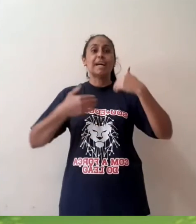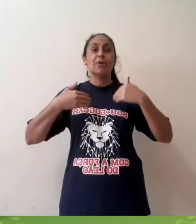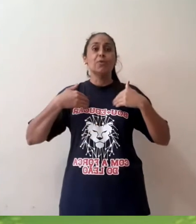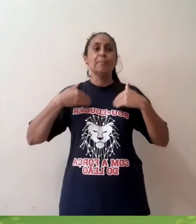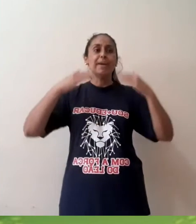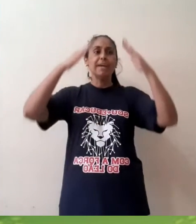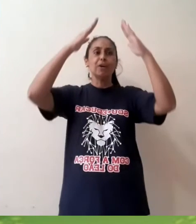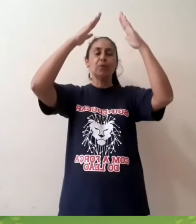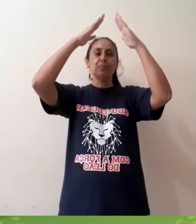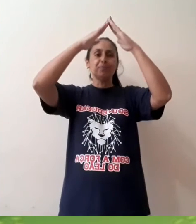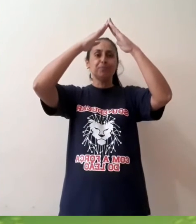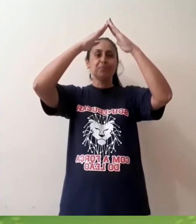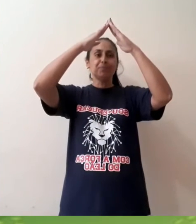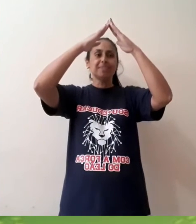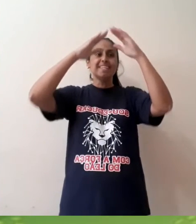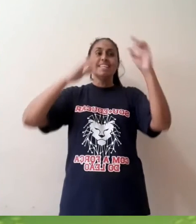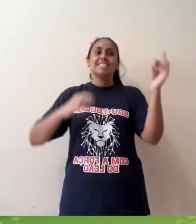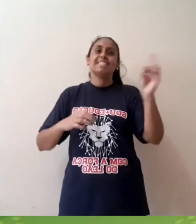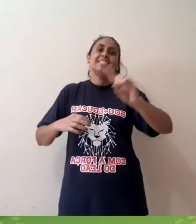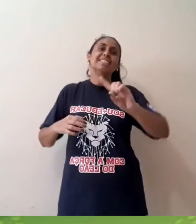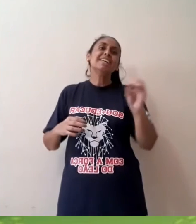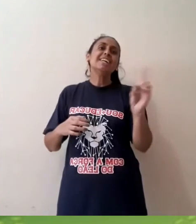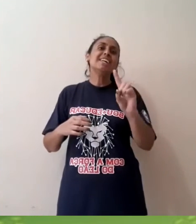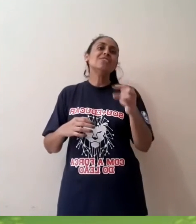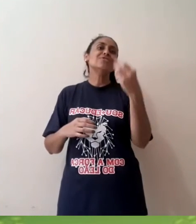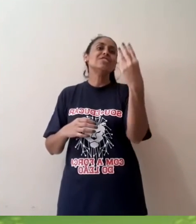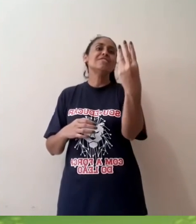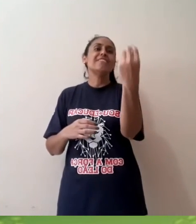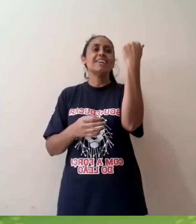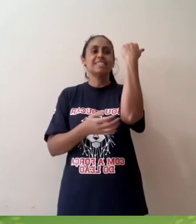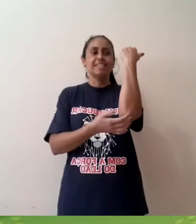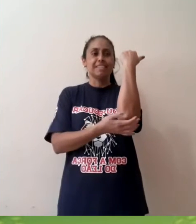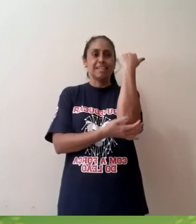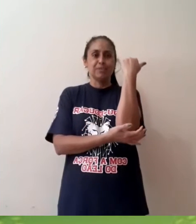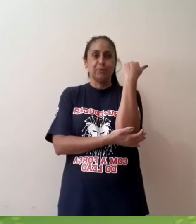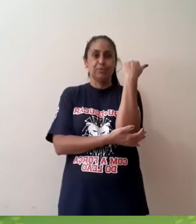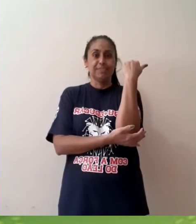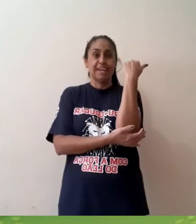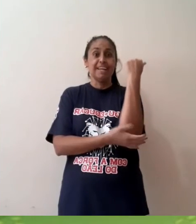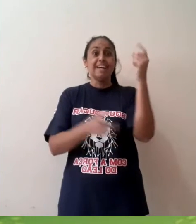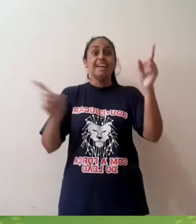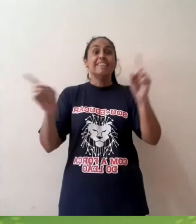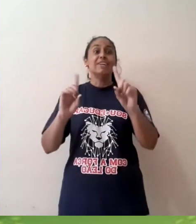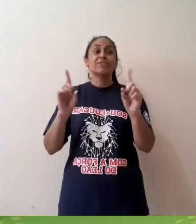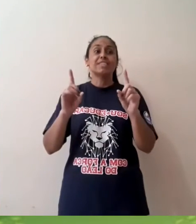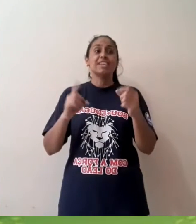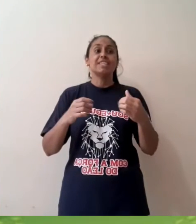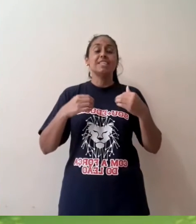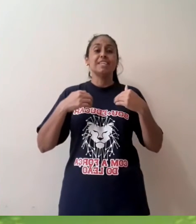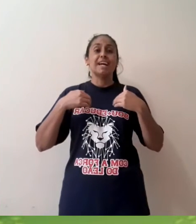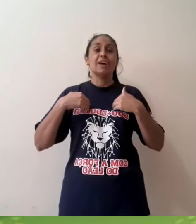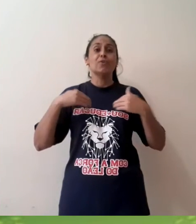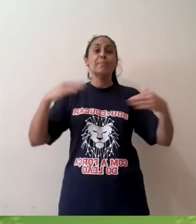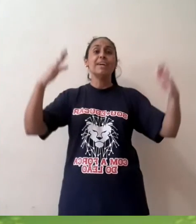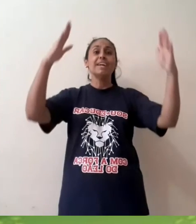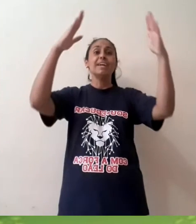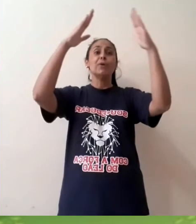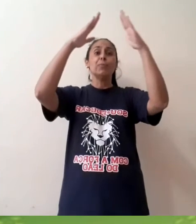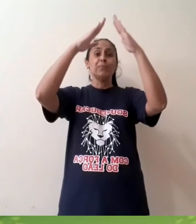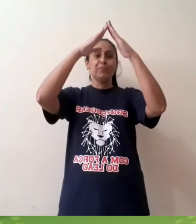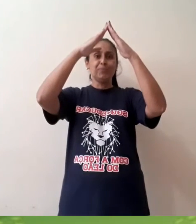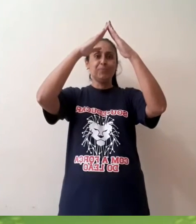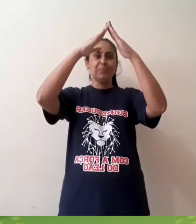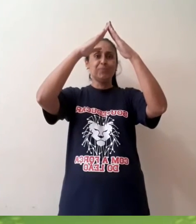pontas, o meu. Se não tivesse três pontas, não seria o